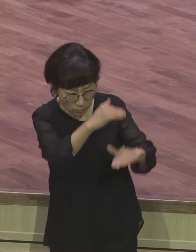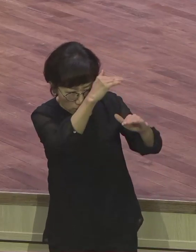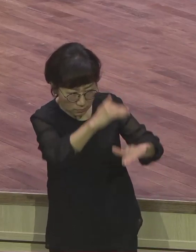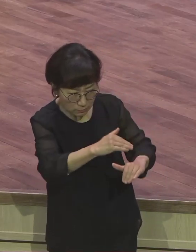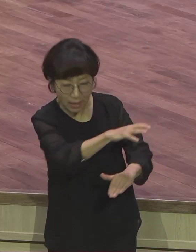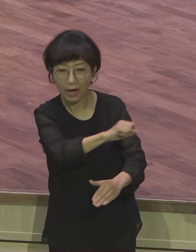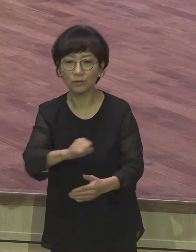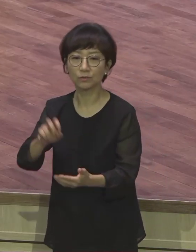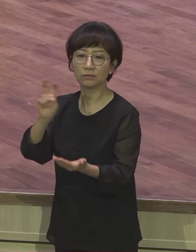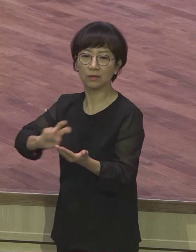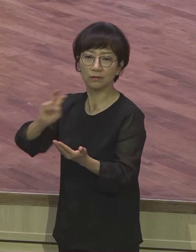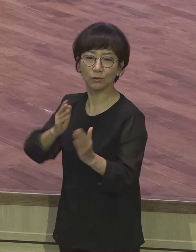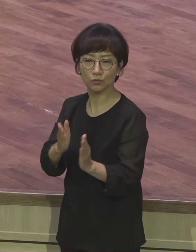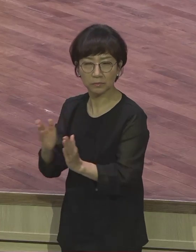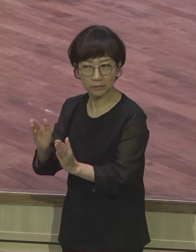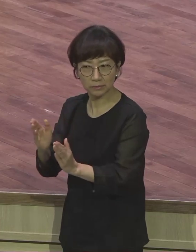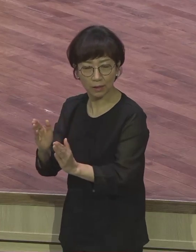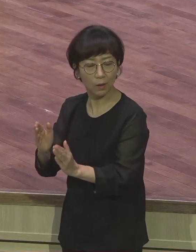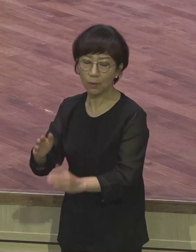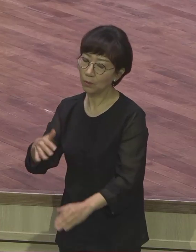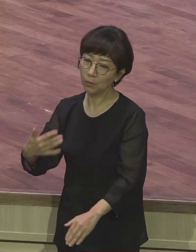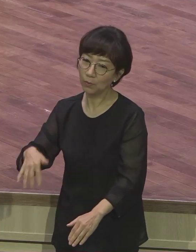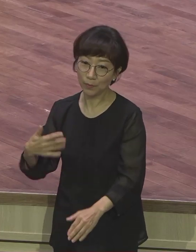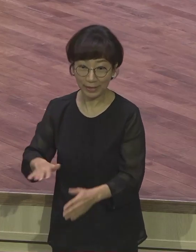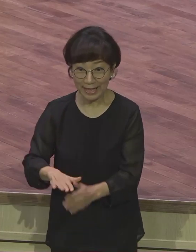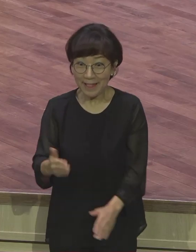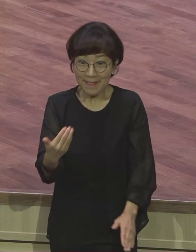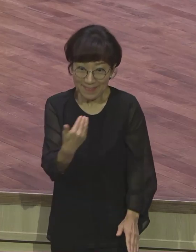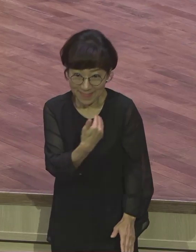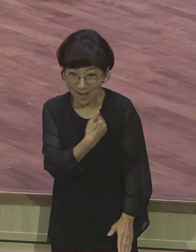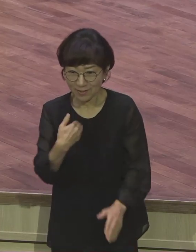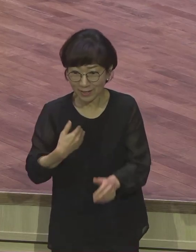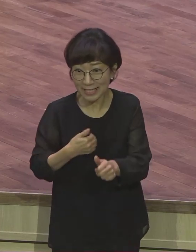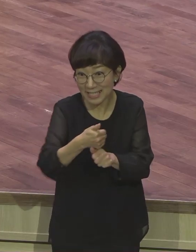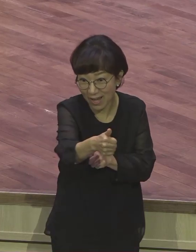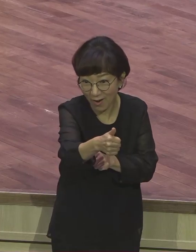넉넉히 이기는 이라. 한 번 말해가 안 되니까 성가대가 수십 분 말했잖아요.